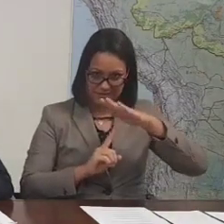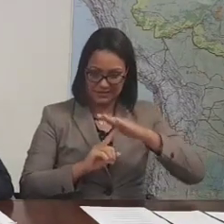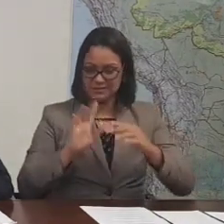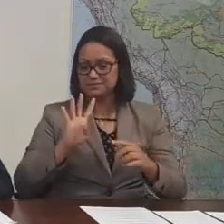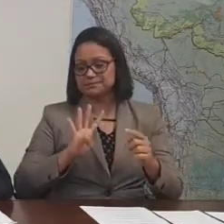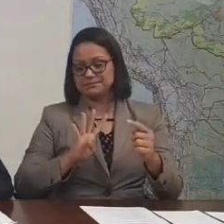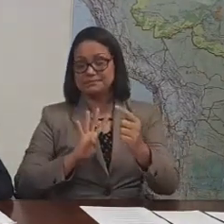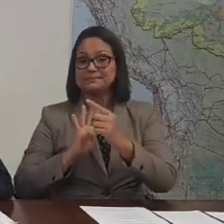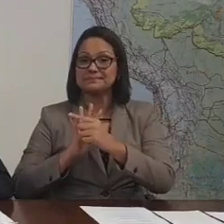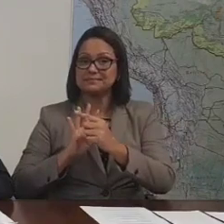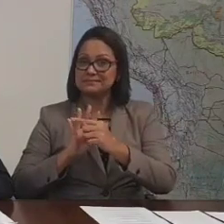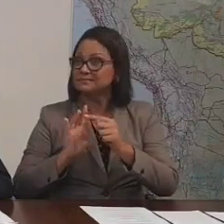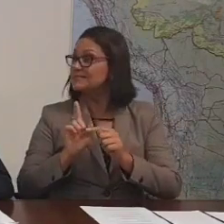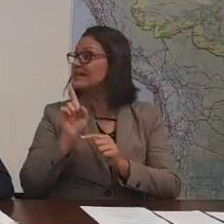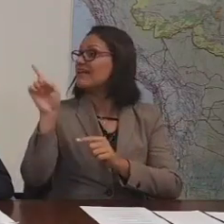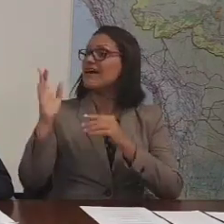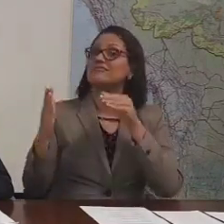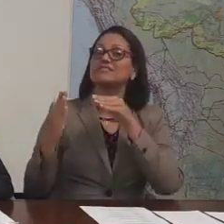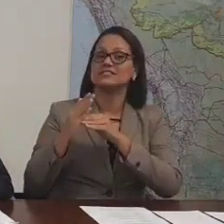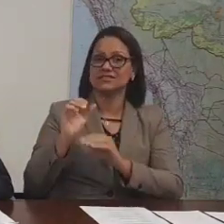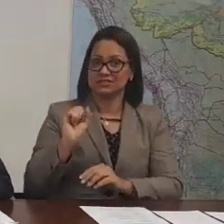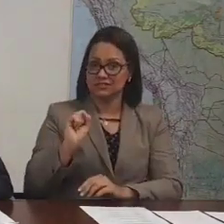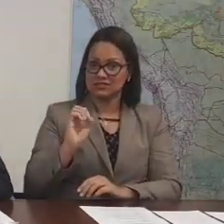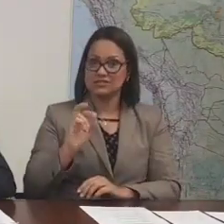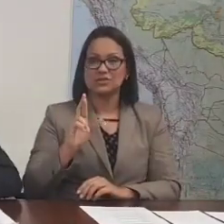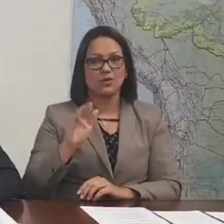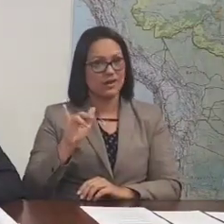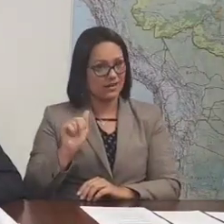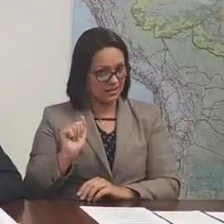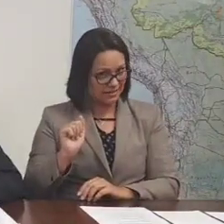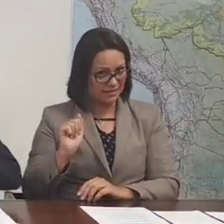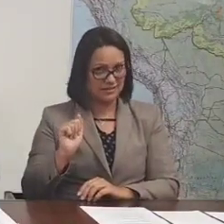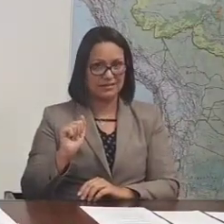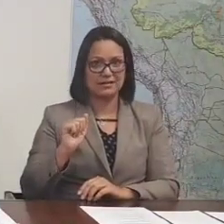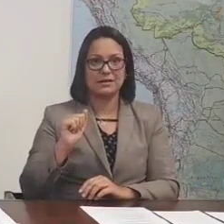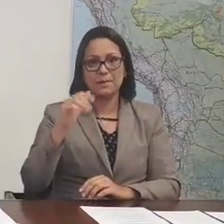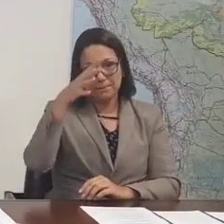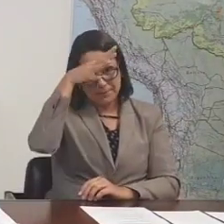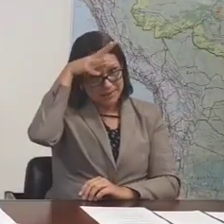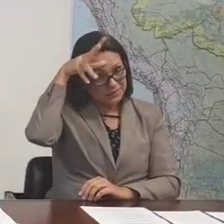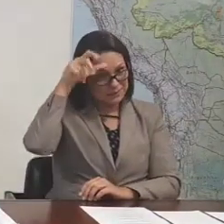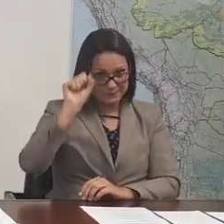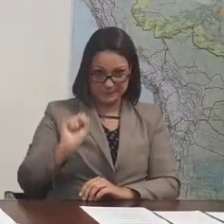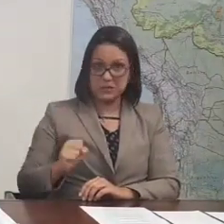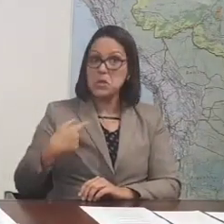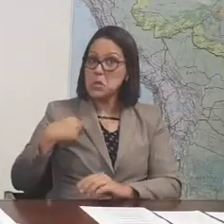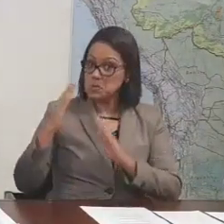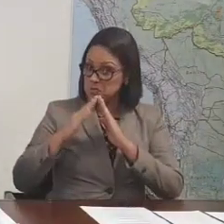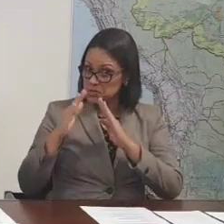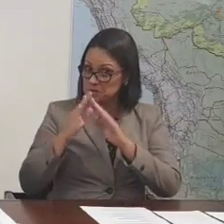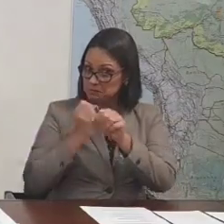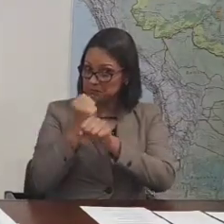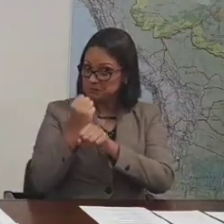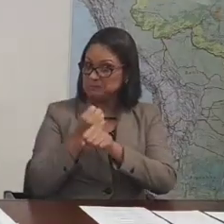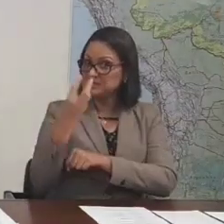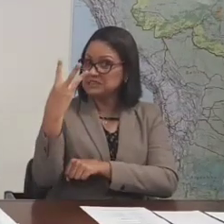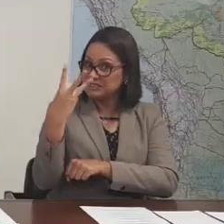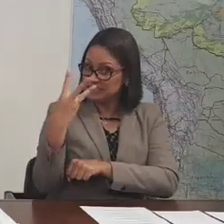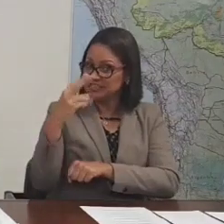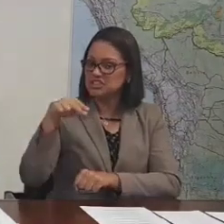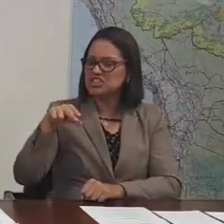e na ponta direita a nossa querida Soraya, de Mato Grosso do Sul. Eu morei por 3 anos em Newark, lá tinha um churrasco